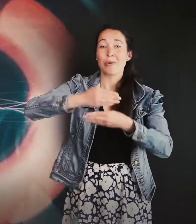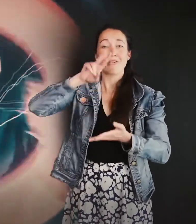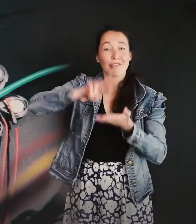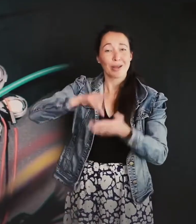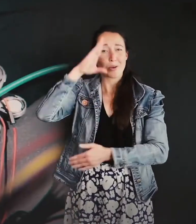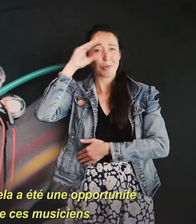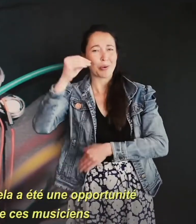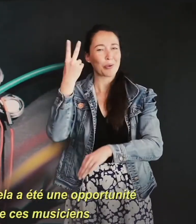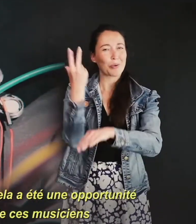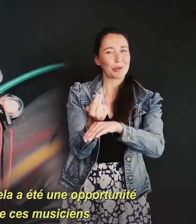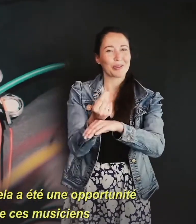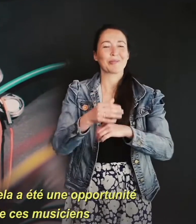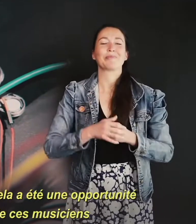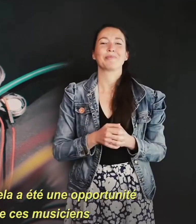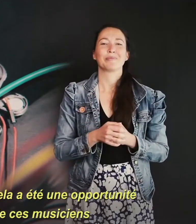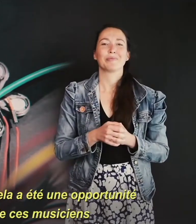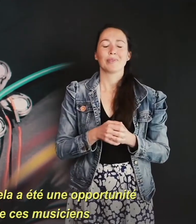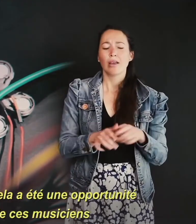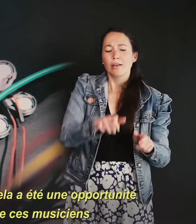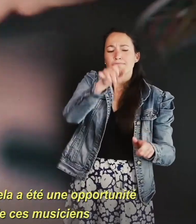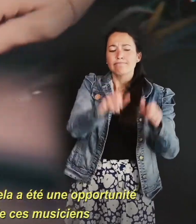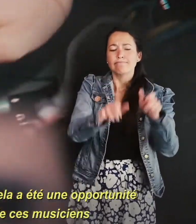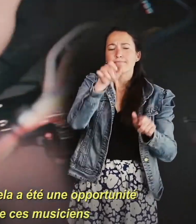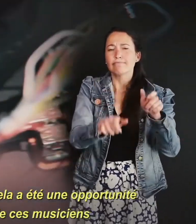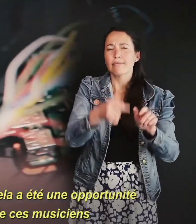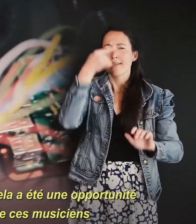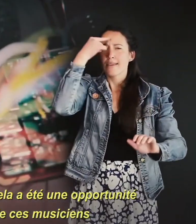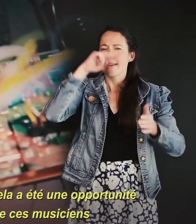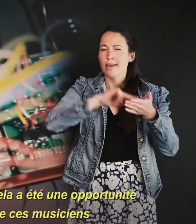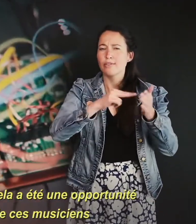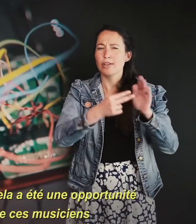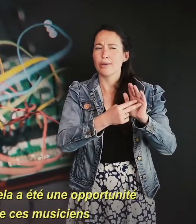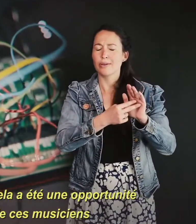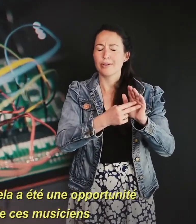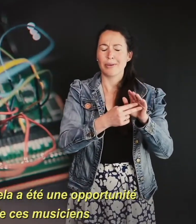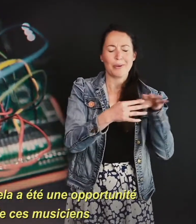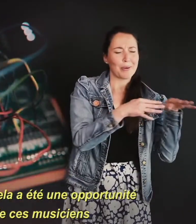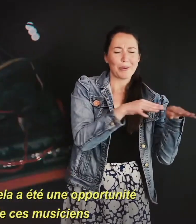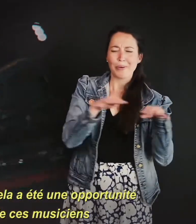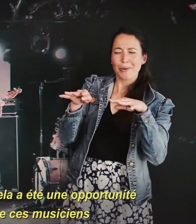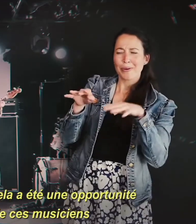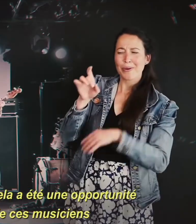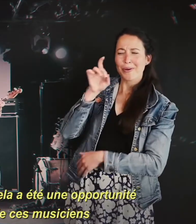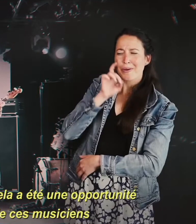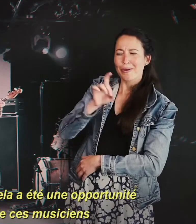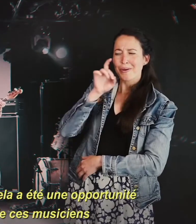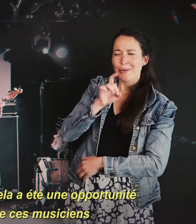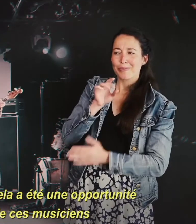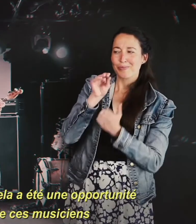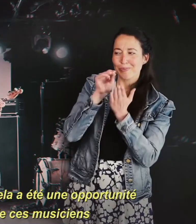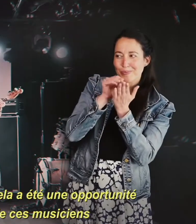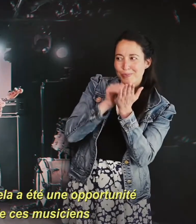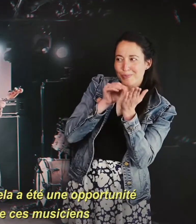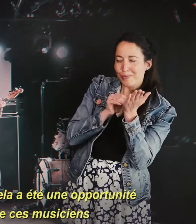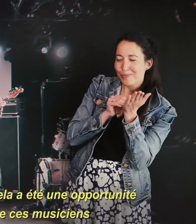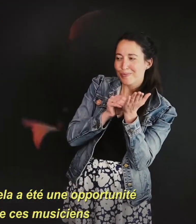Pour les chercheurs associés au projet, cela a été une opportunité de découvrir l'univers artistique